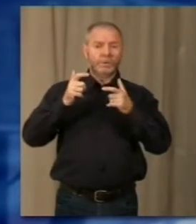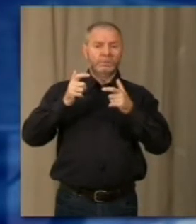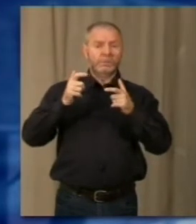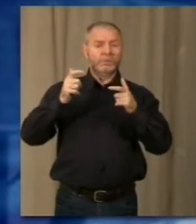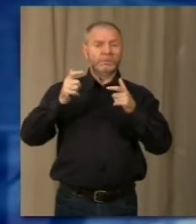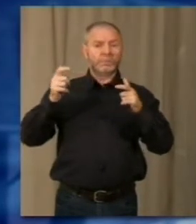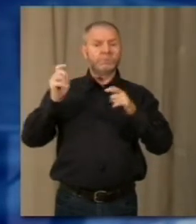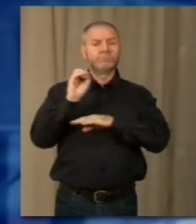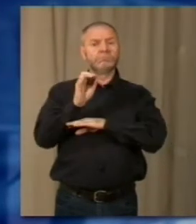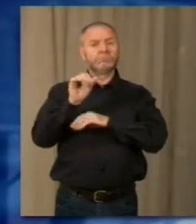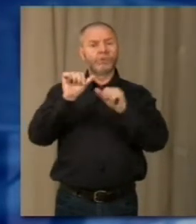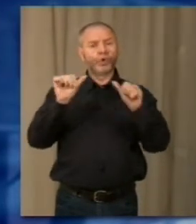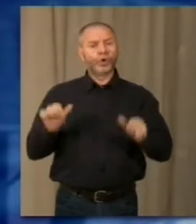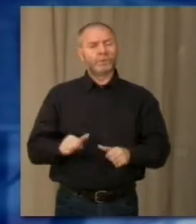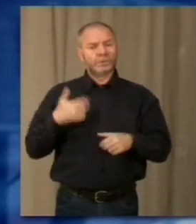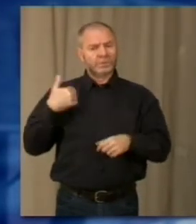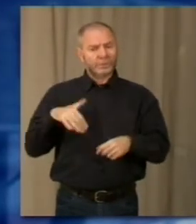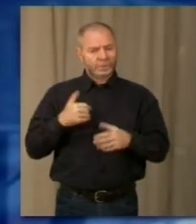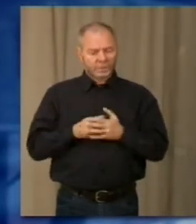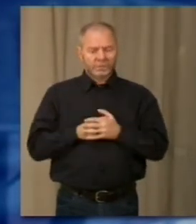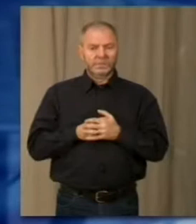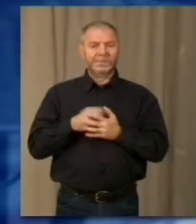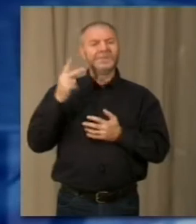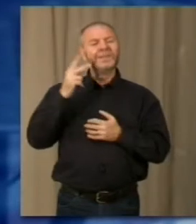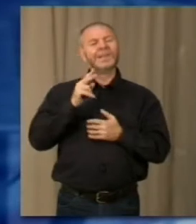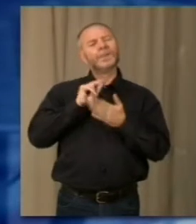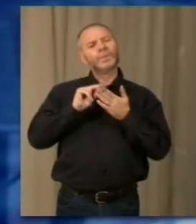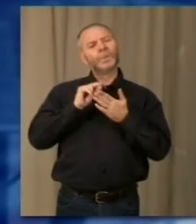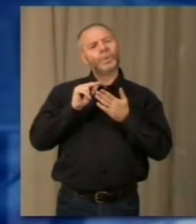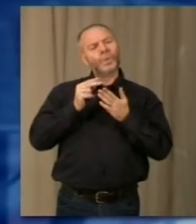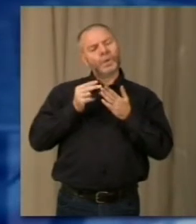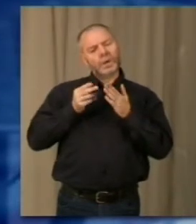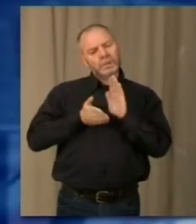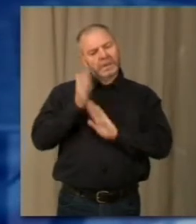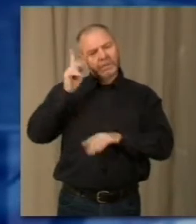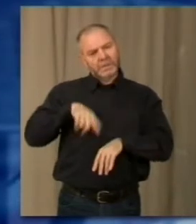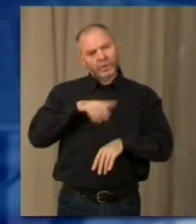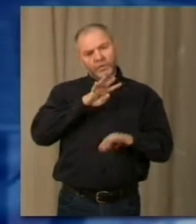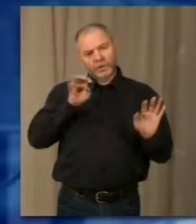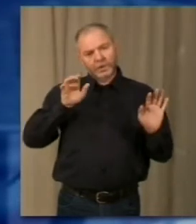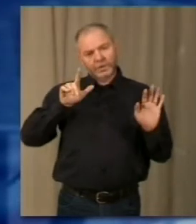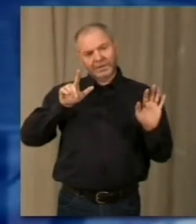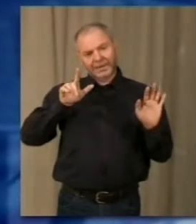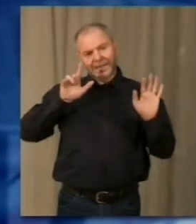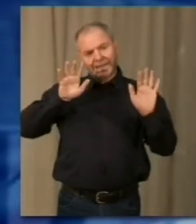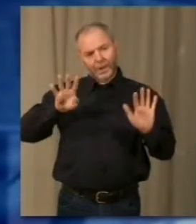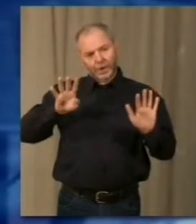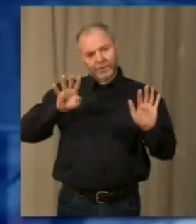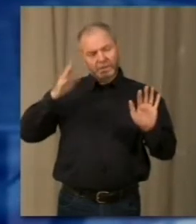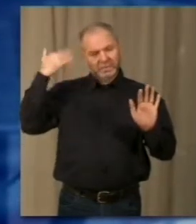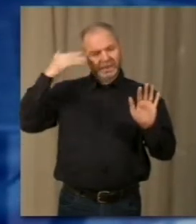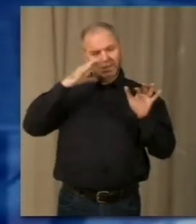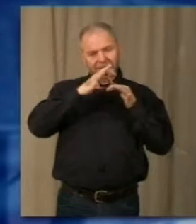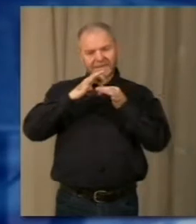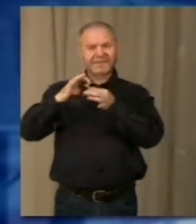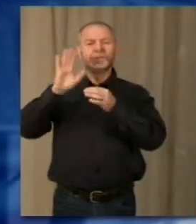sua offerta formativa. Vale la pena sottolineare infatti che la scuola, nata nel 1979, quale si è destaccata dell'agrario